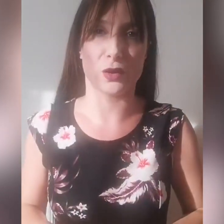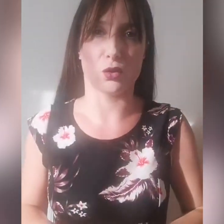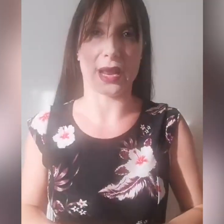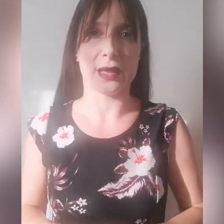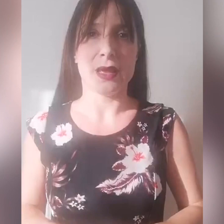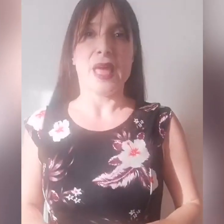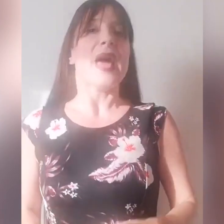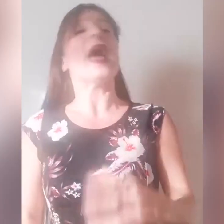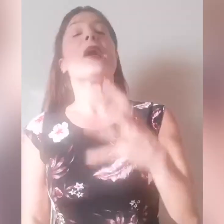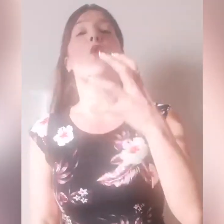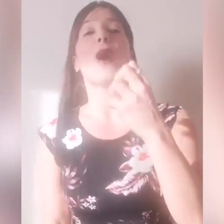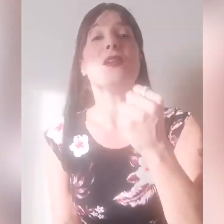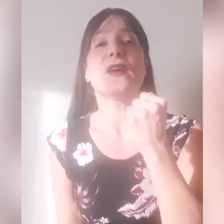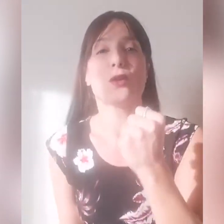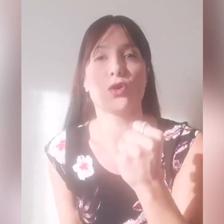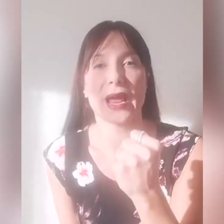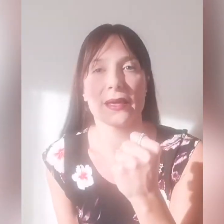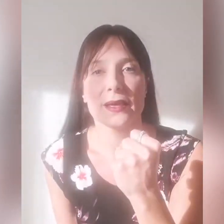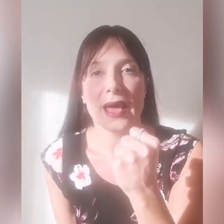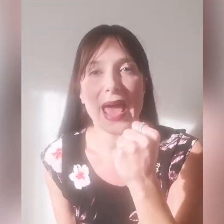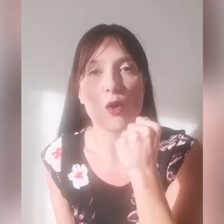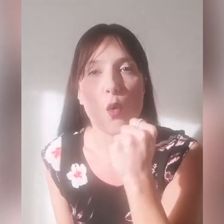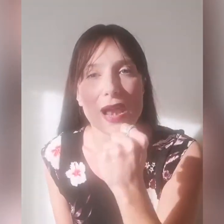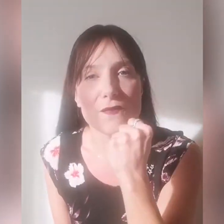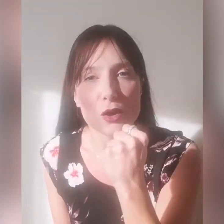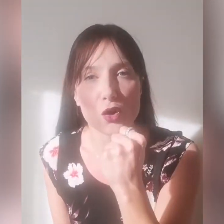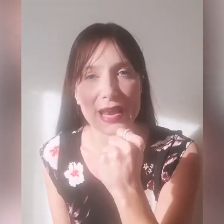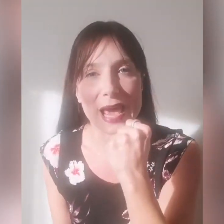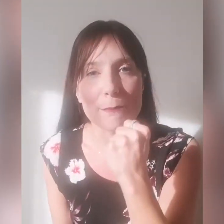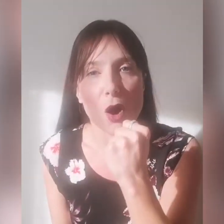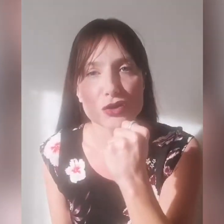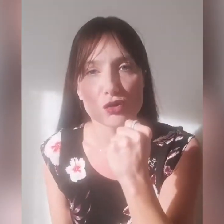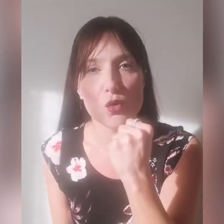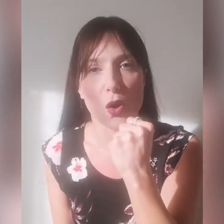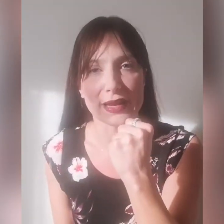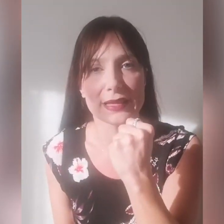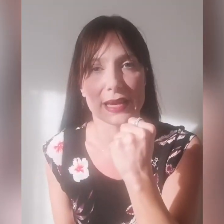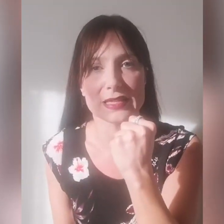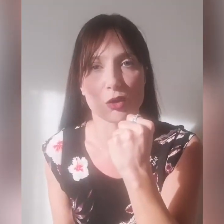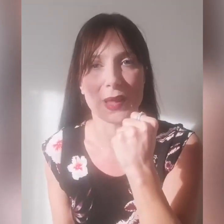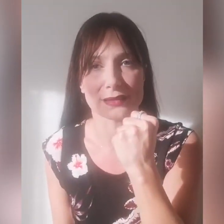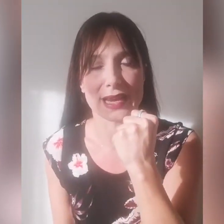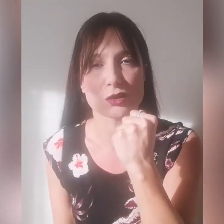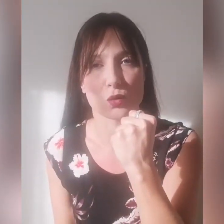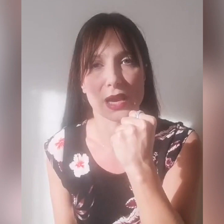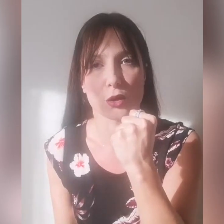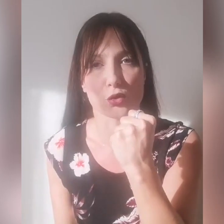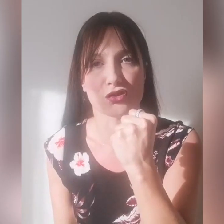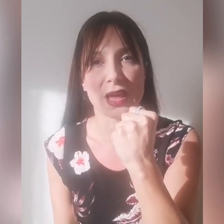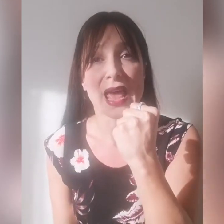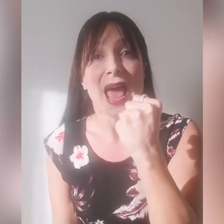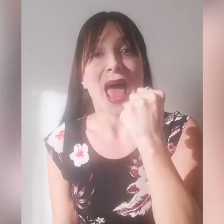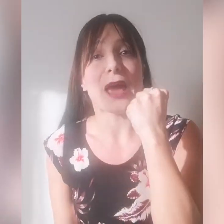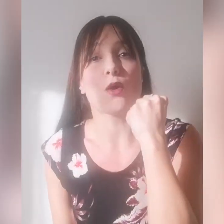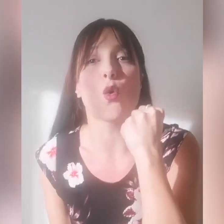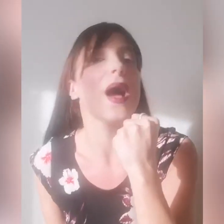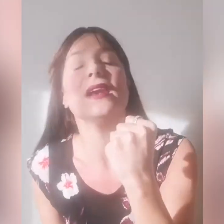valore, è quel valore, è quel valore che ha mosso il cuore di Cristo per andare su quella croce, è quel